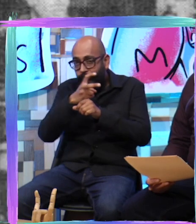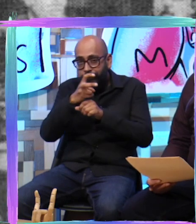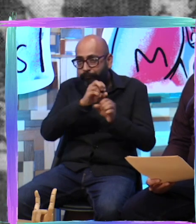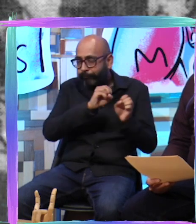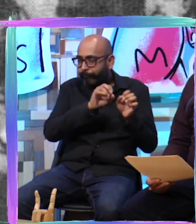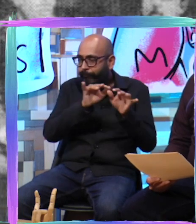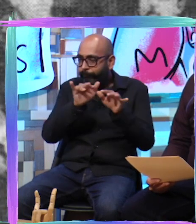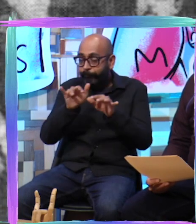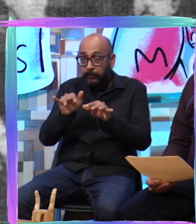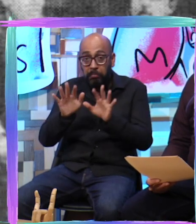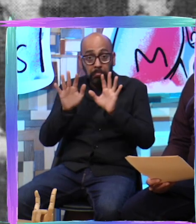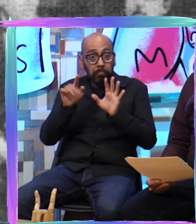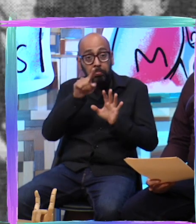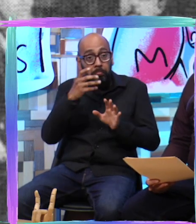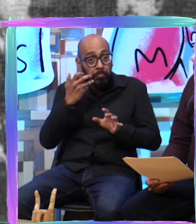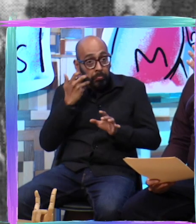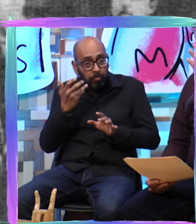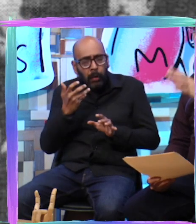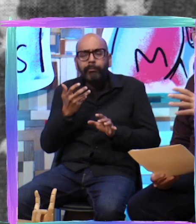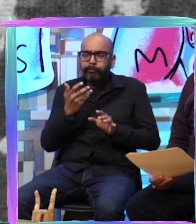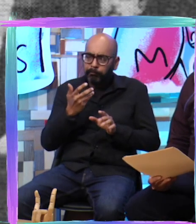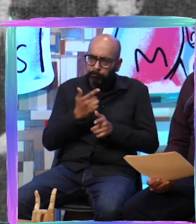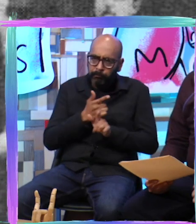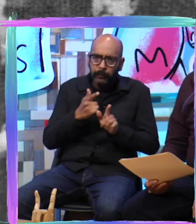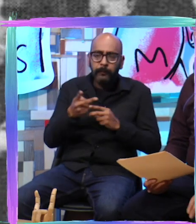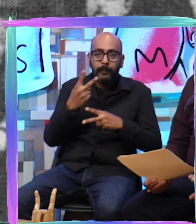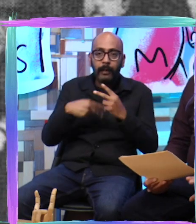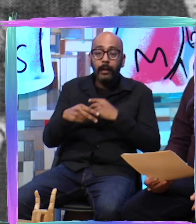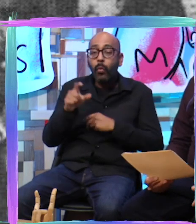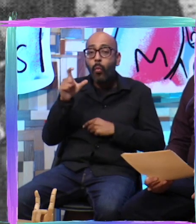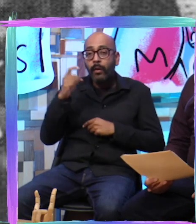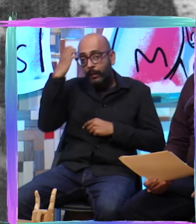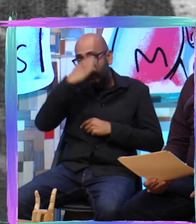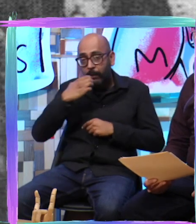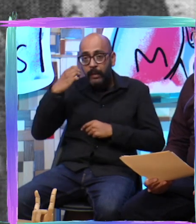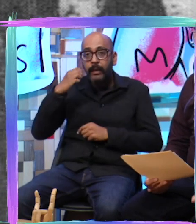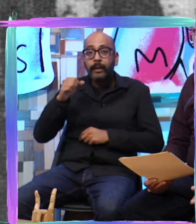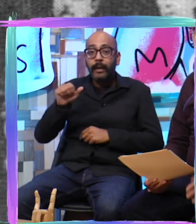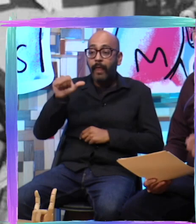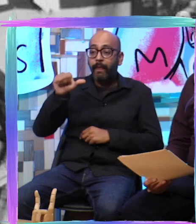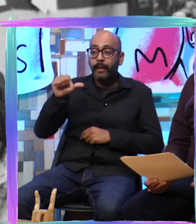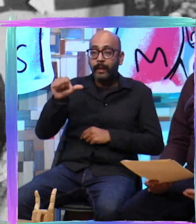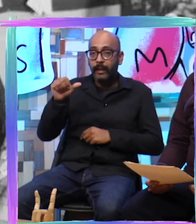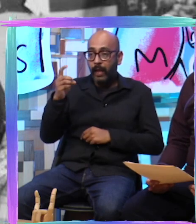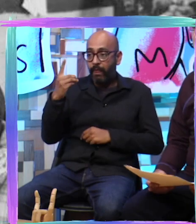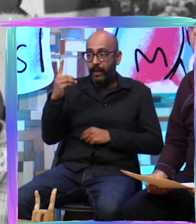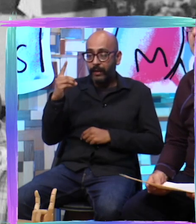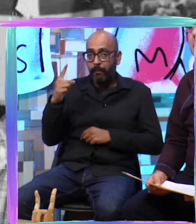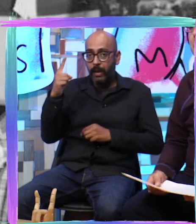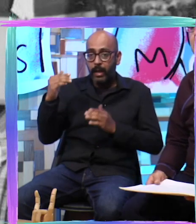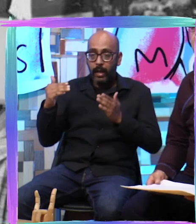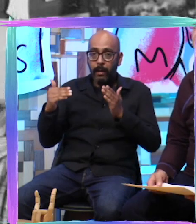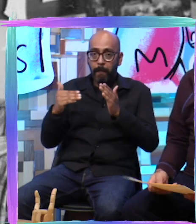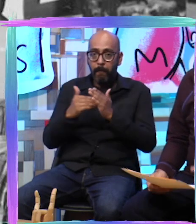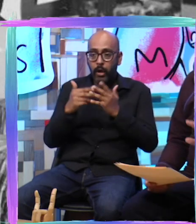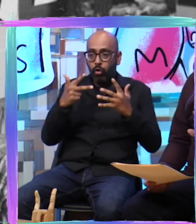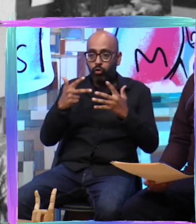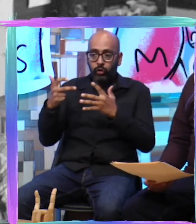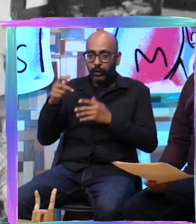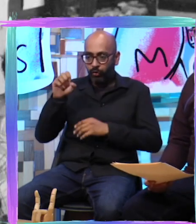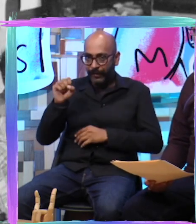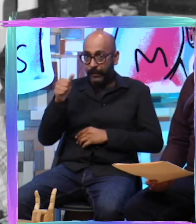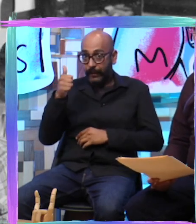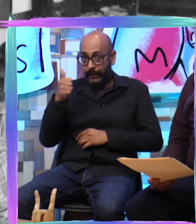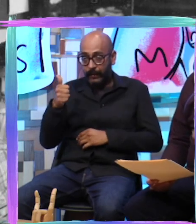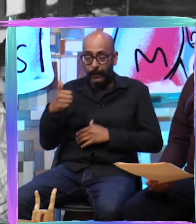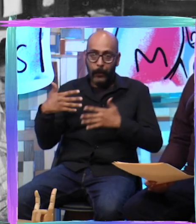quienquiera que quisiera acudir el examen se celebró el día 16 de diciembre de 1866 y fue